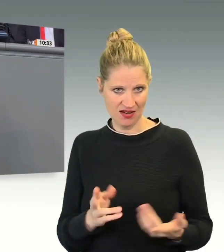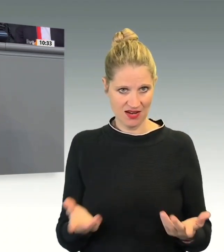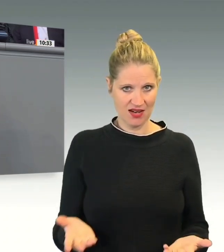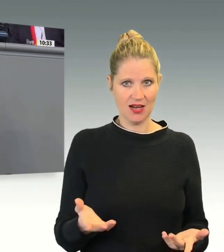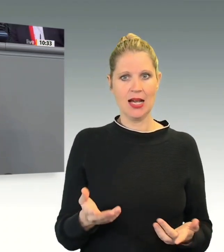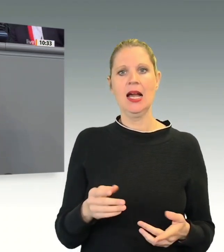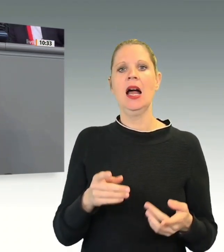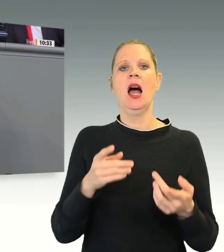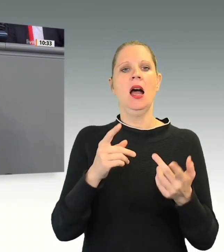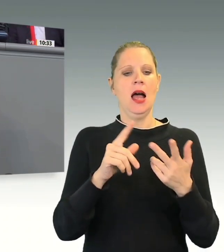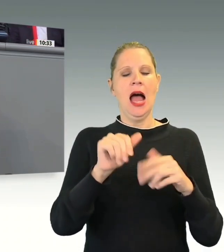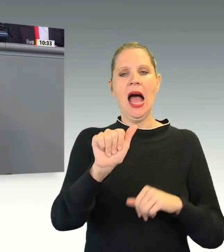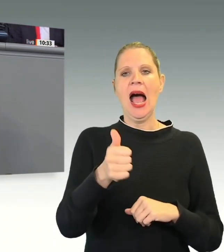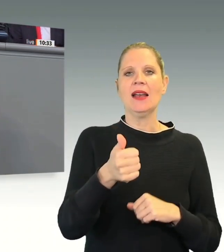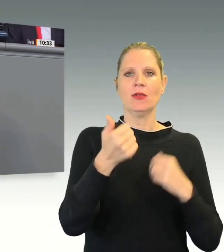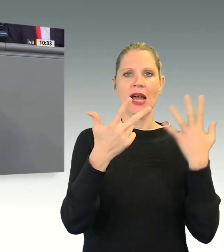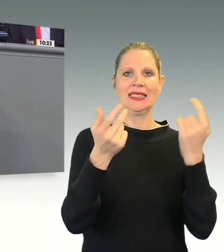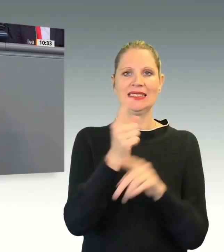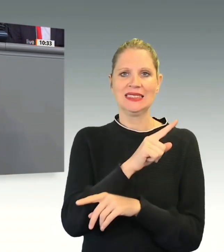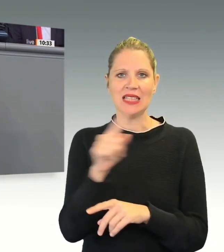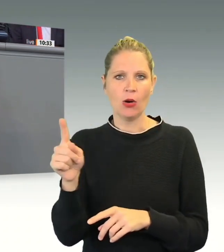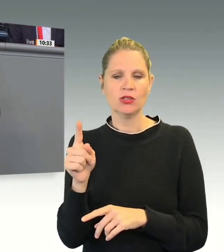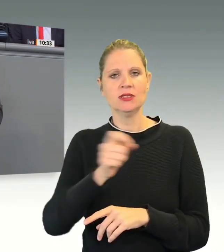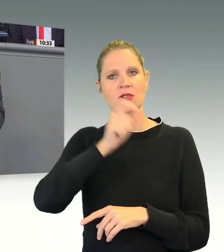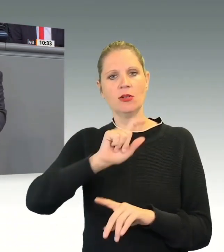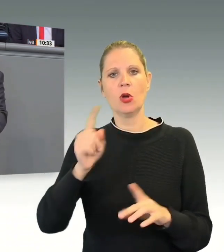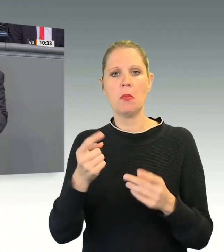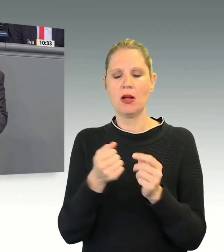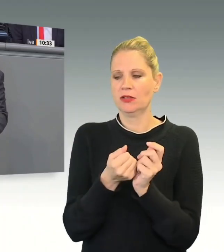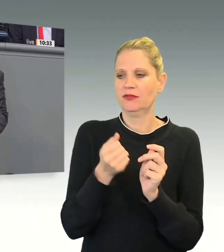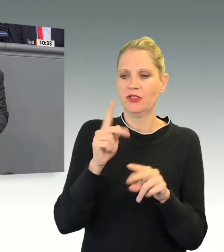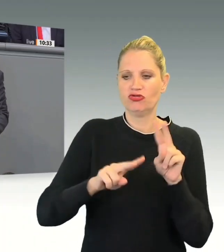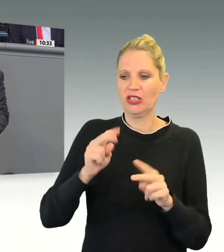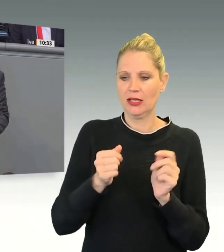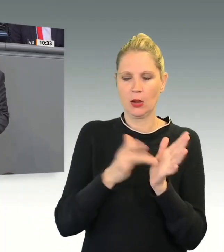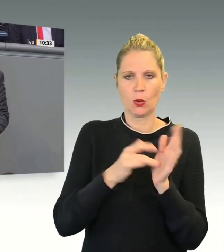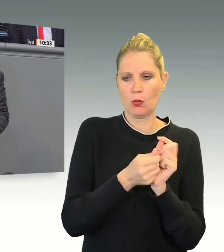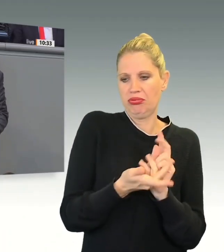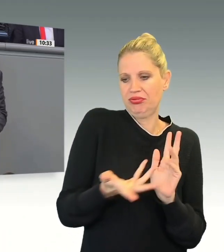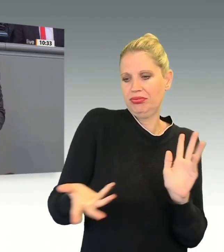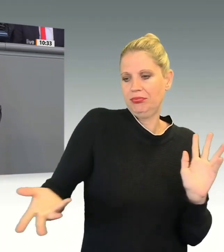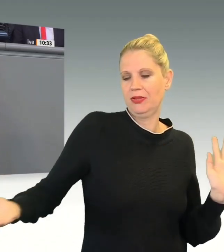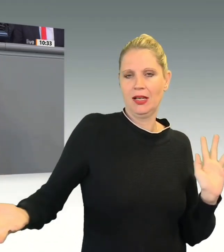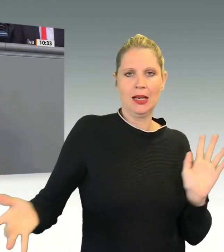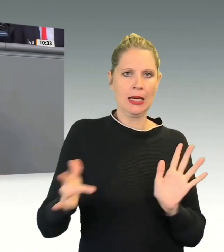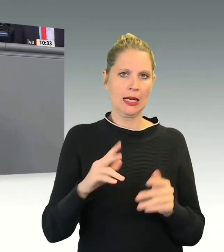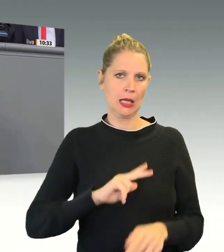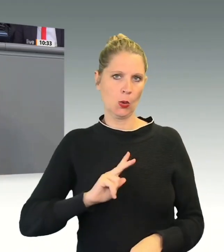weit aufgefächert geduldet. Das, meine Damen und Herren, ist in einem Rechtsstaat nicht hinnehmbar.